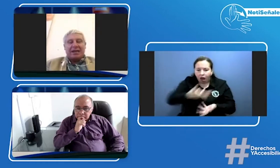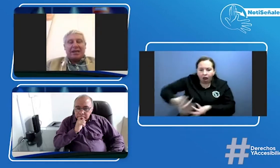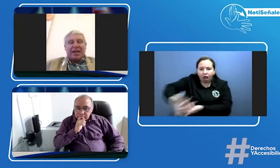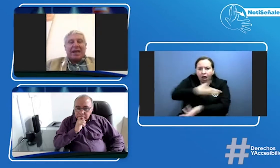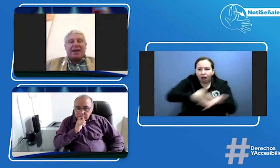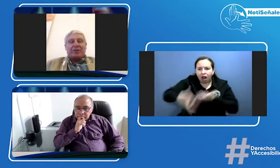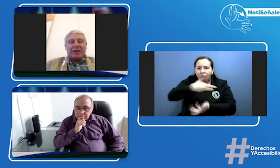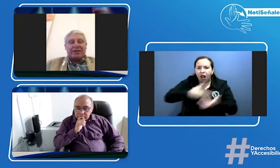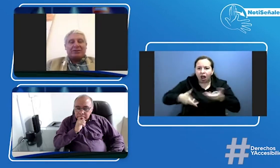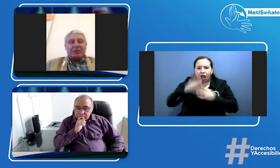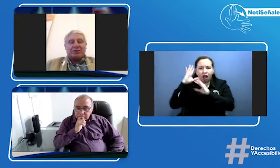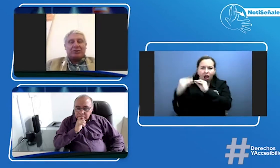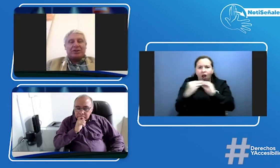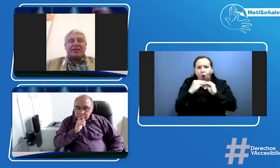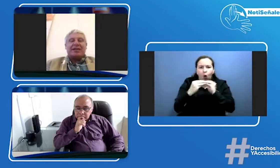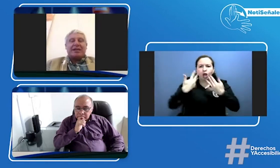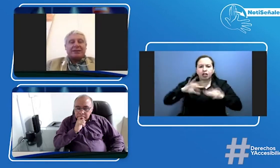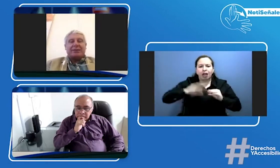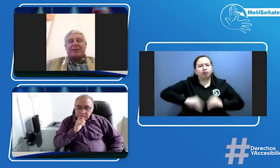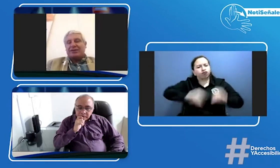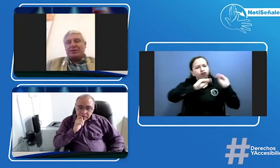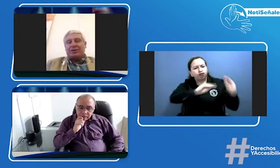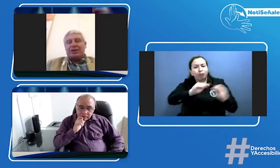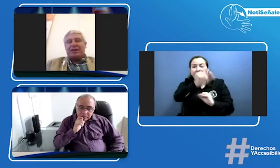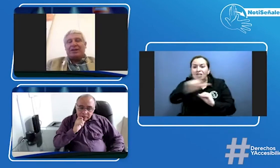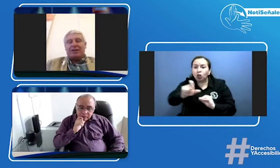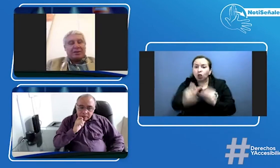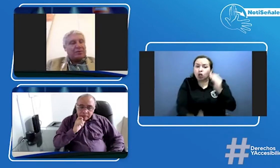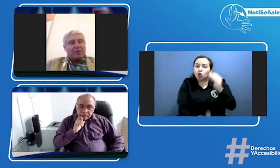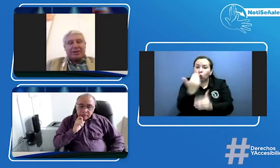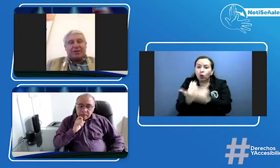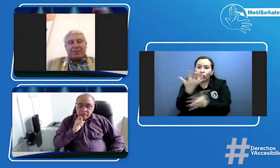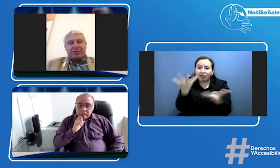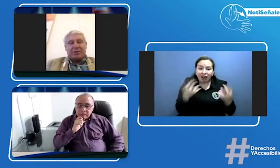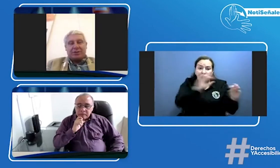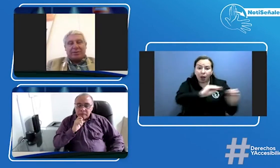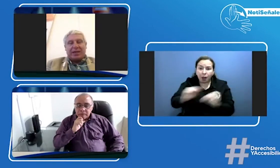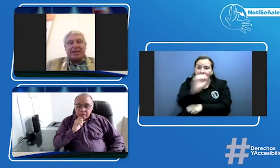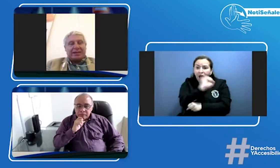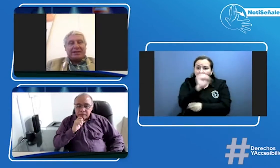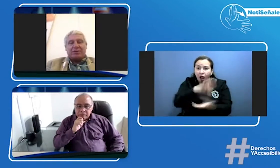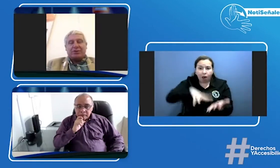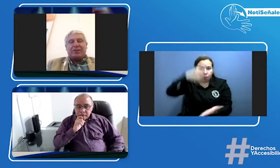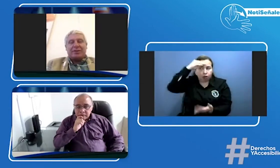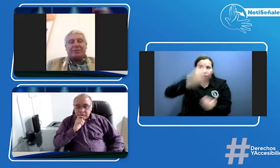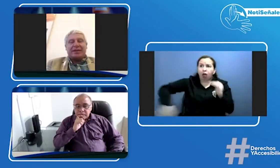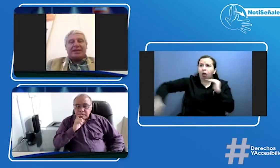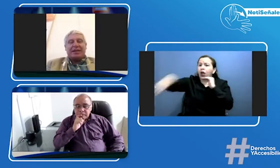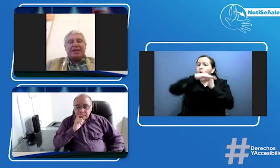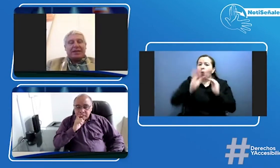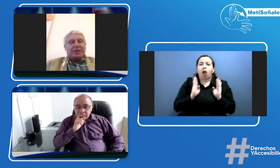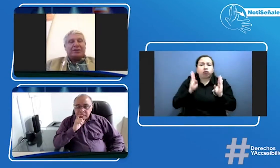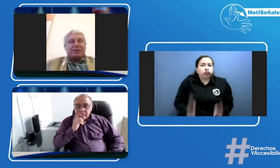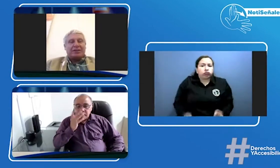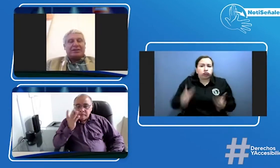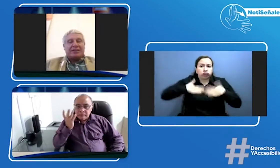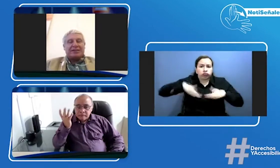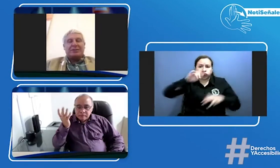a formar esos conductores que tan merecidos lo tienen como cualquier otra persona en Colombia esa inclusión es bienvenida y los centros de enseñanza estamos